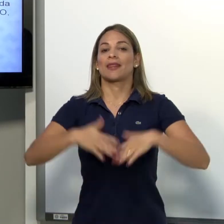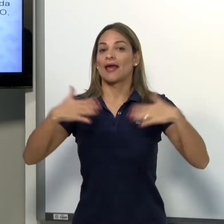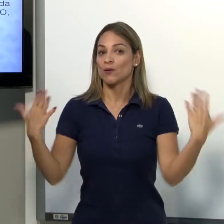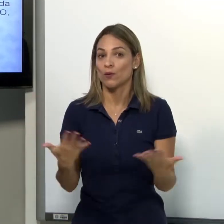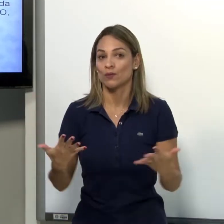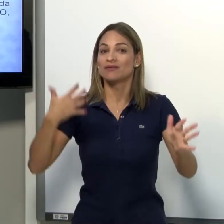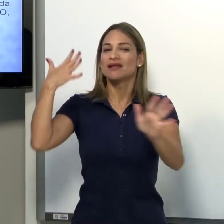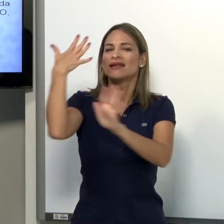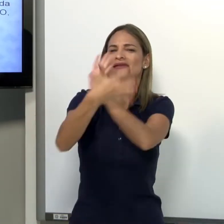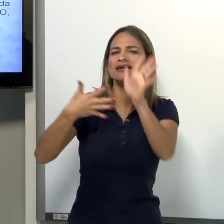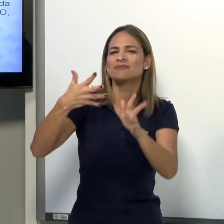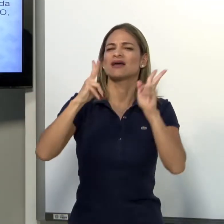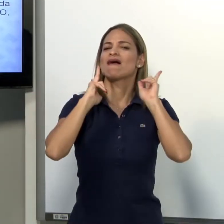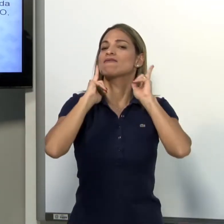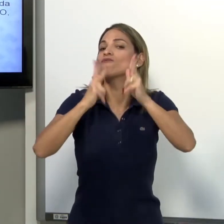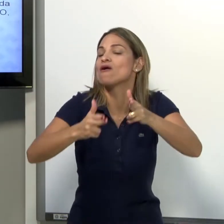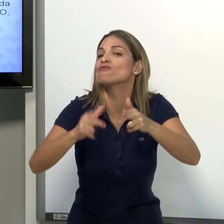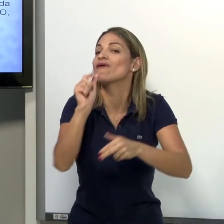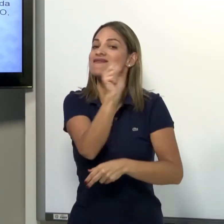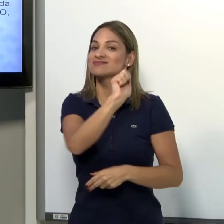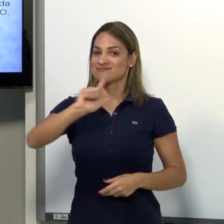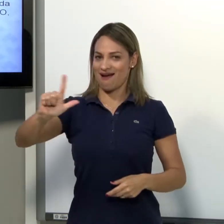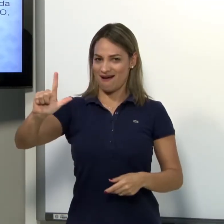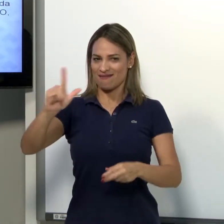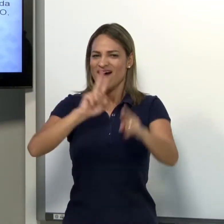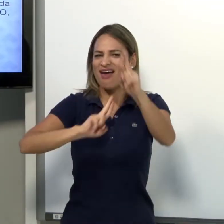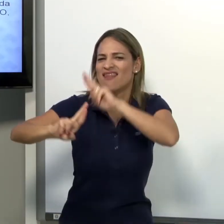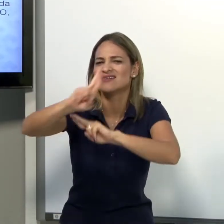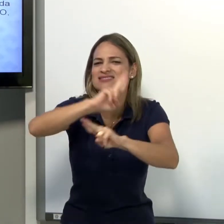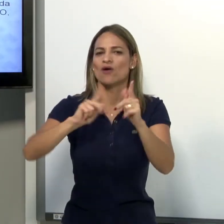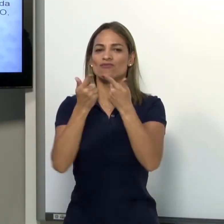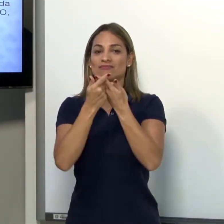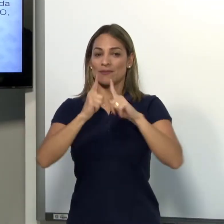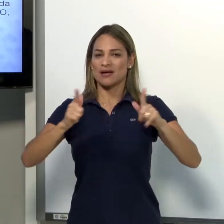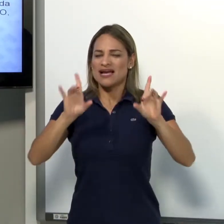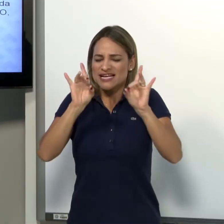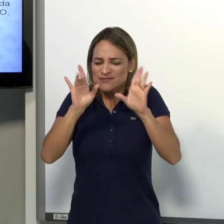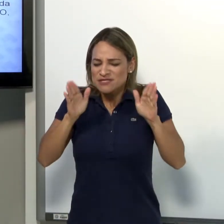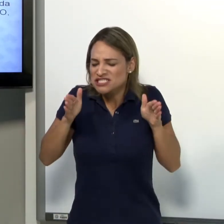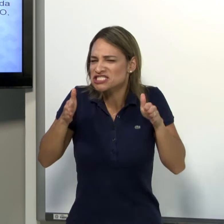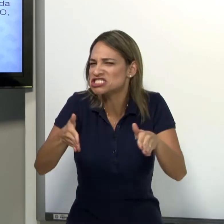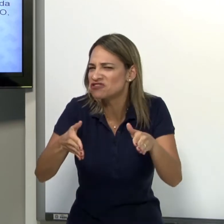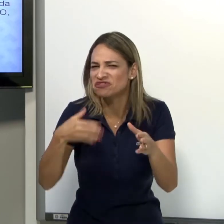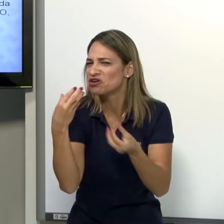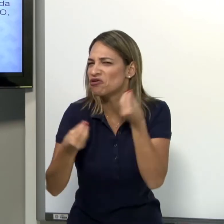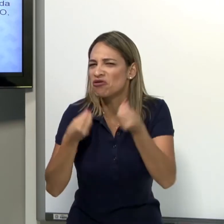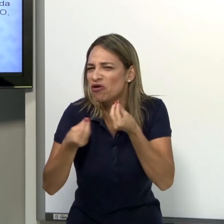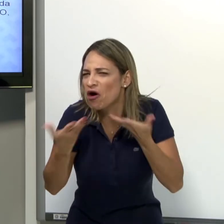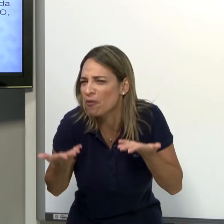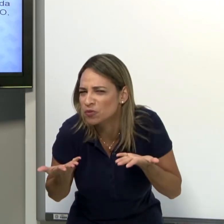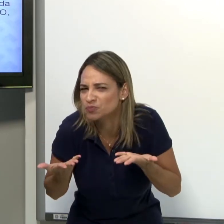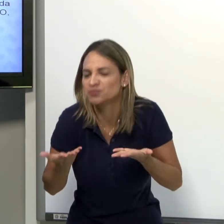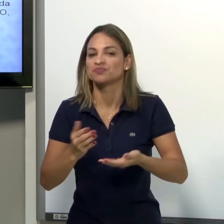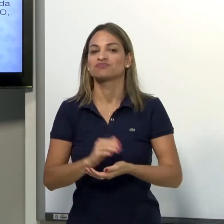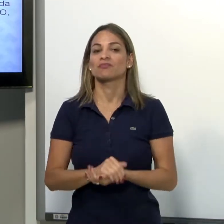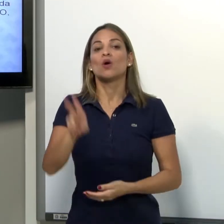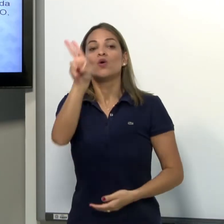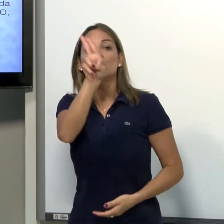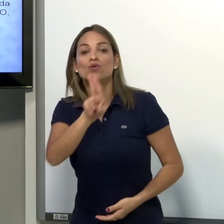A língua brasileira de sinais, assim como a ASL, tem relações gramaticais que são especificadas através da